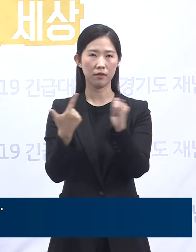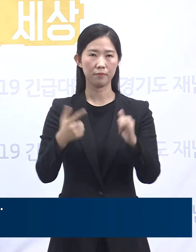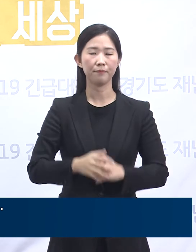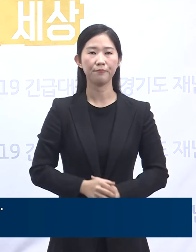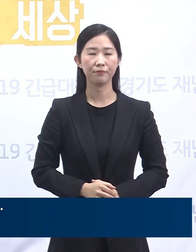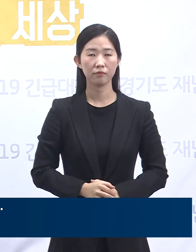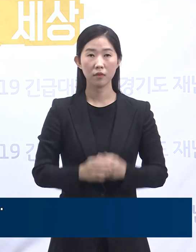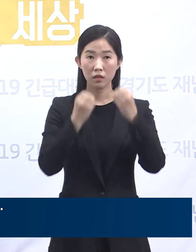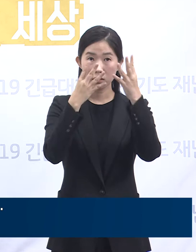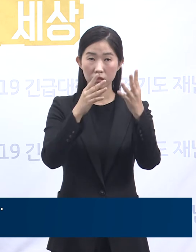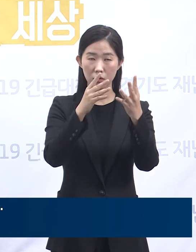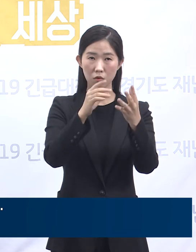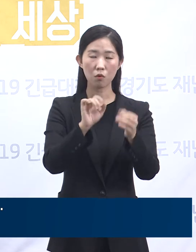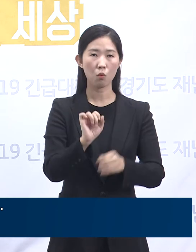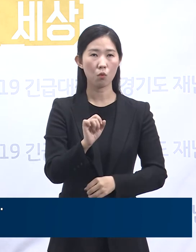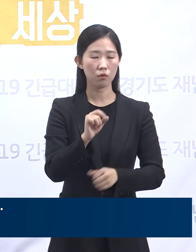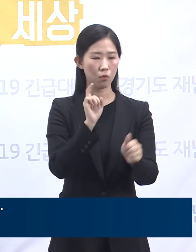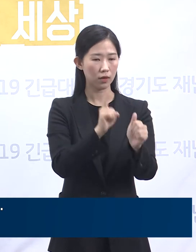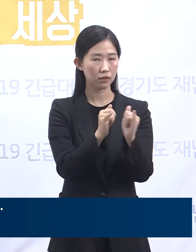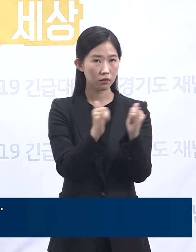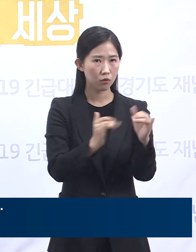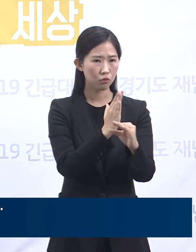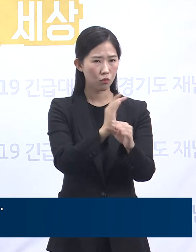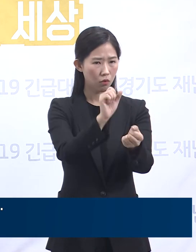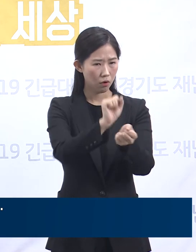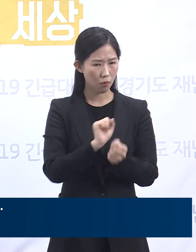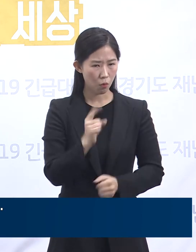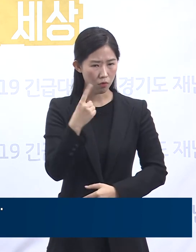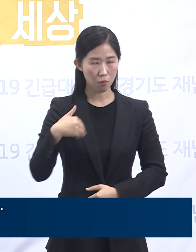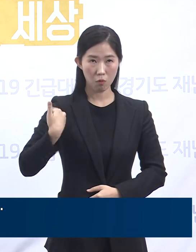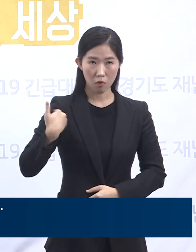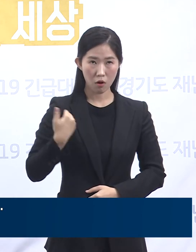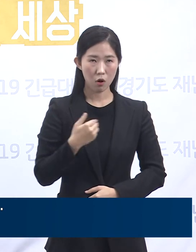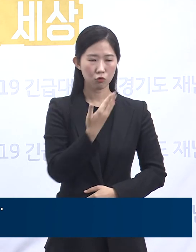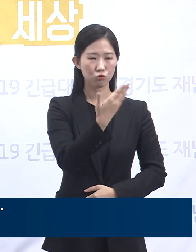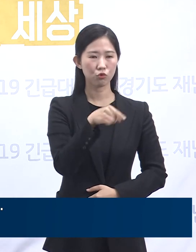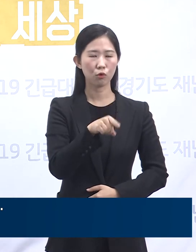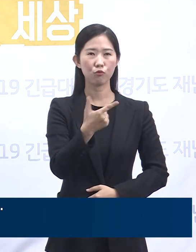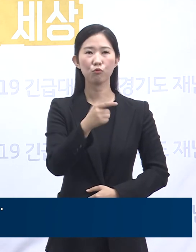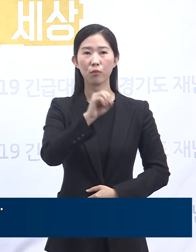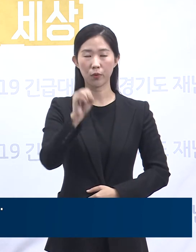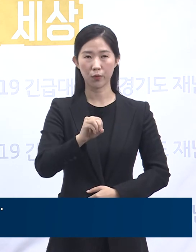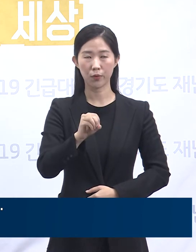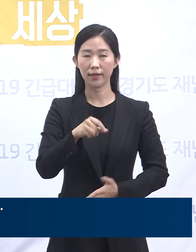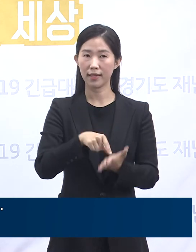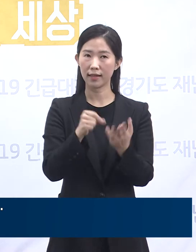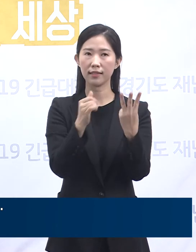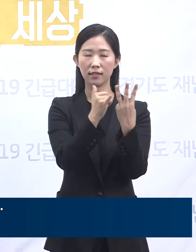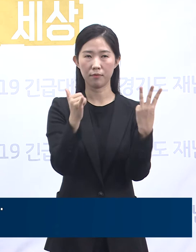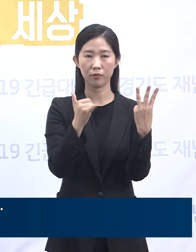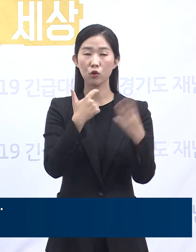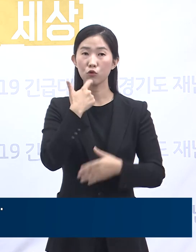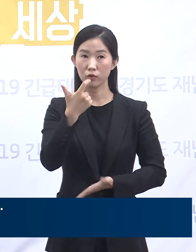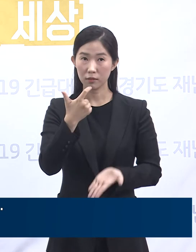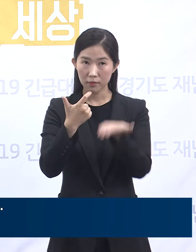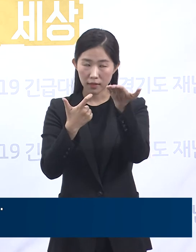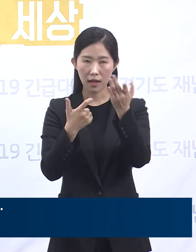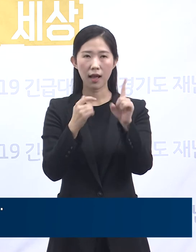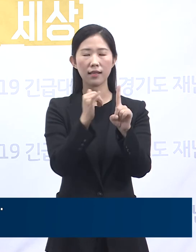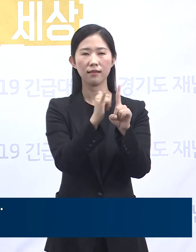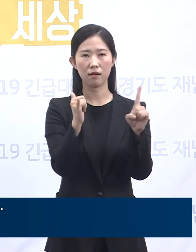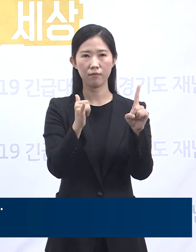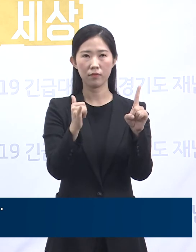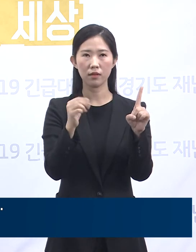신규 확진자 중 감염 경로를 알 수 없는 확진자는 9.6%인 3명이고 60세 이상 고령자는 1명으로 3.2